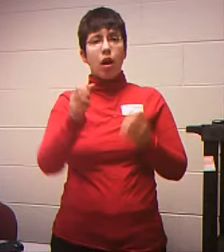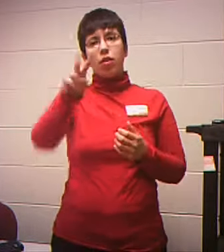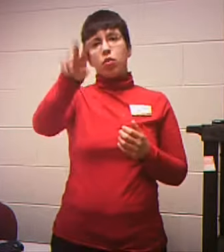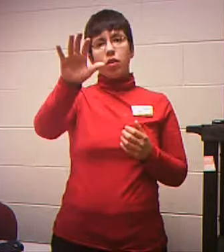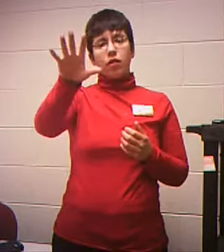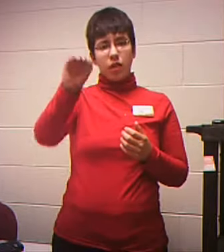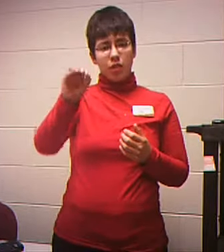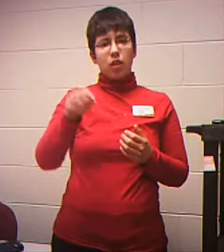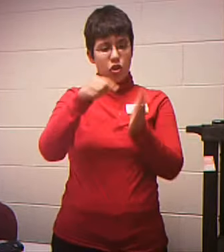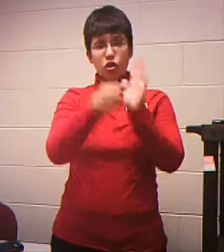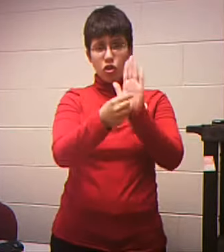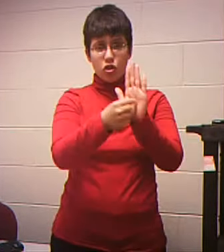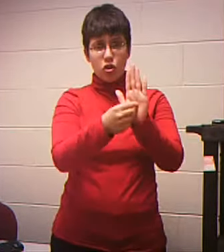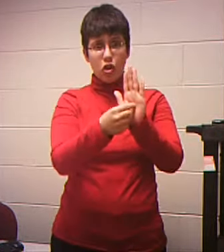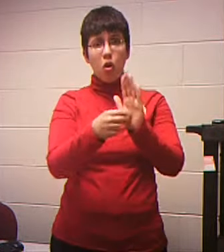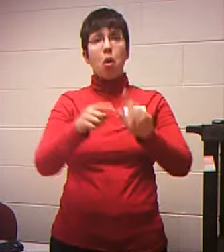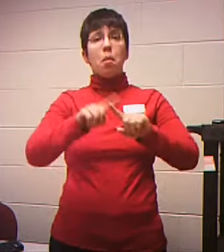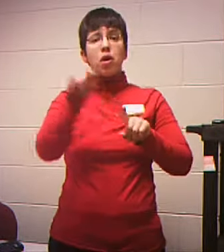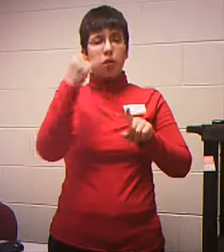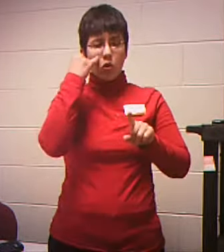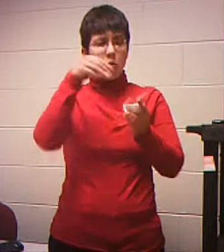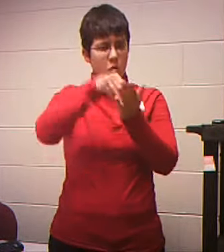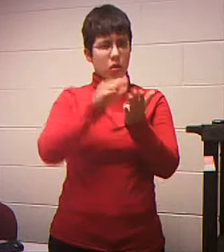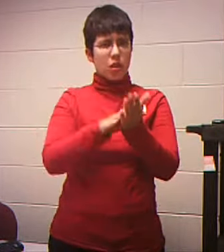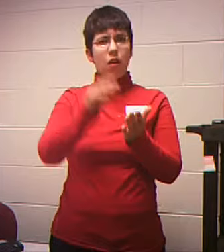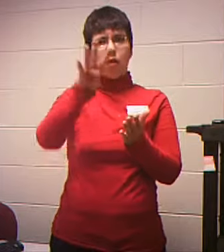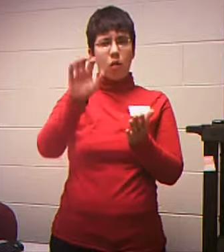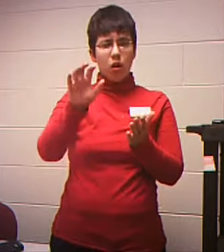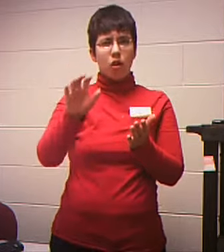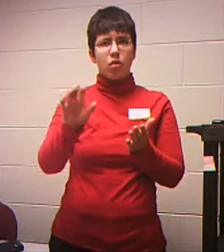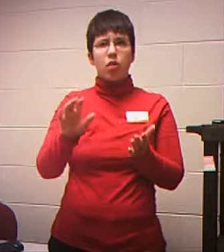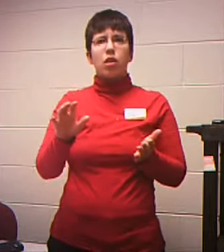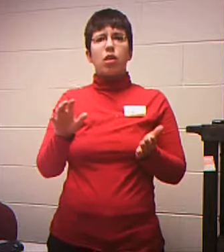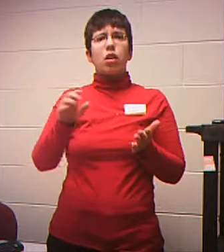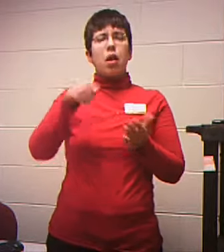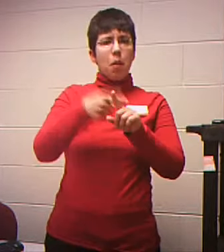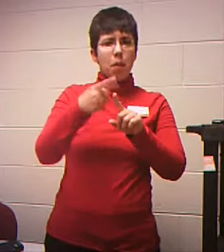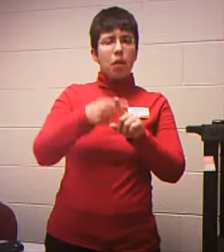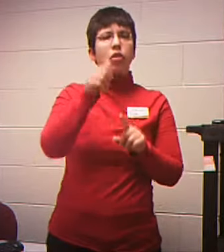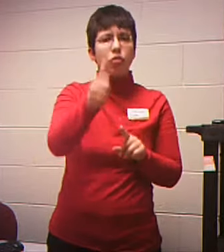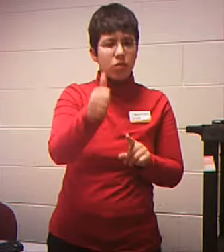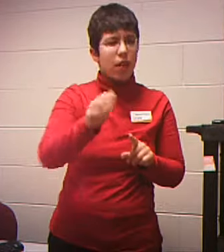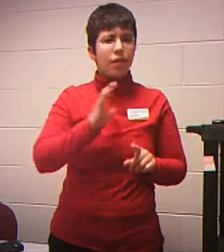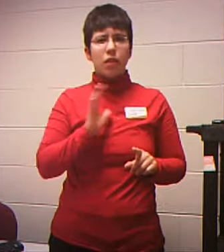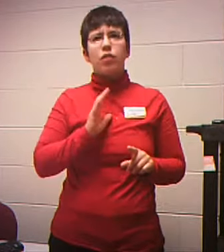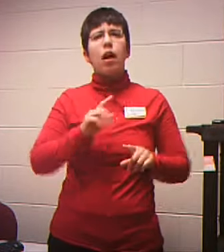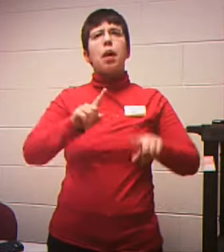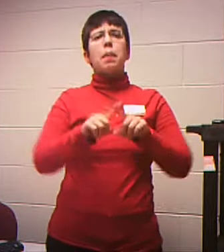For any Car loan That you May have Or other Loans If you Own a Mortgage Then obviously You're going To put The balance Here And